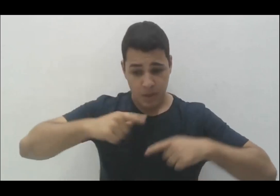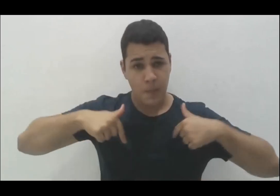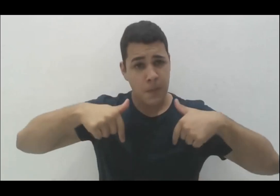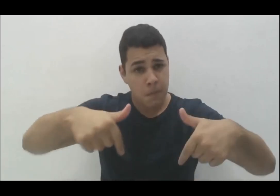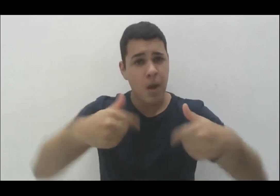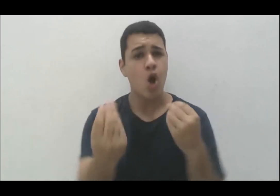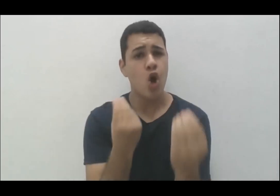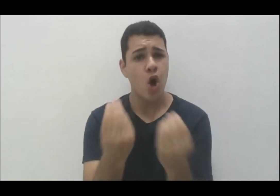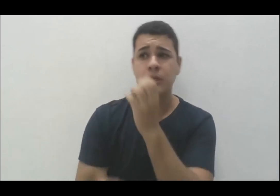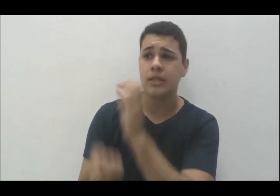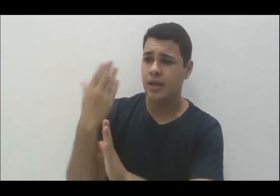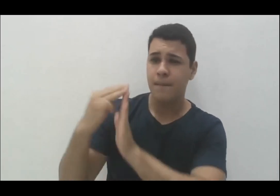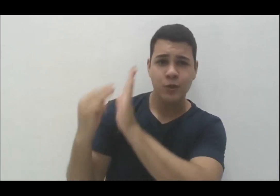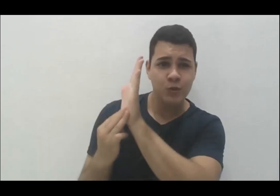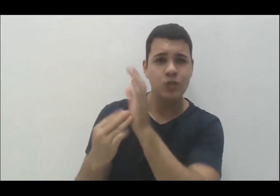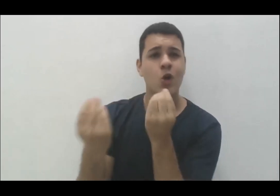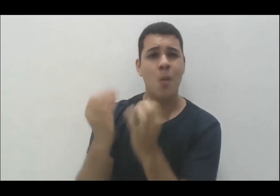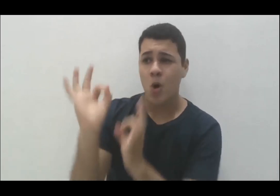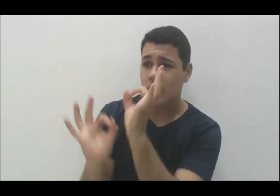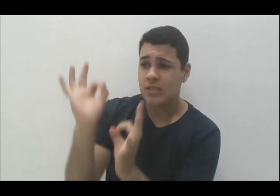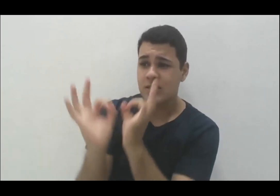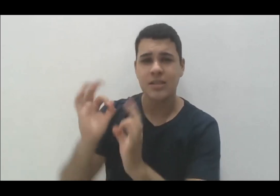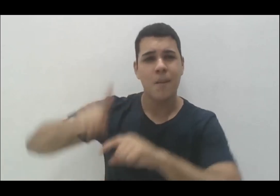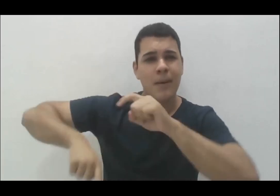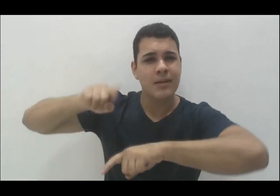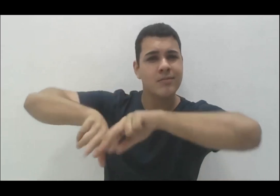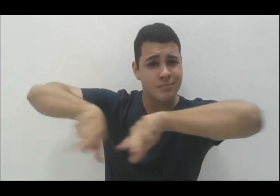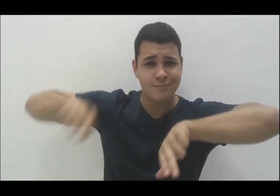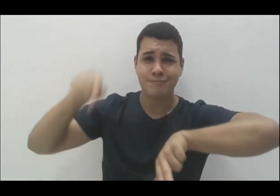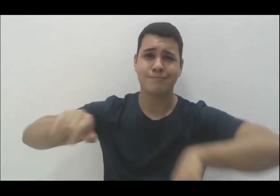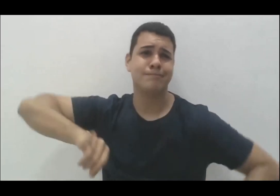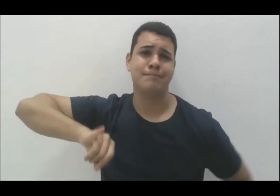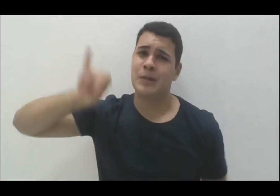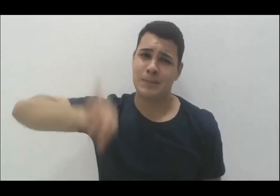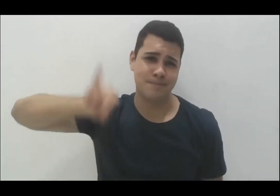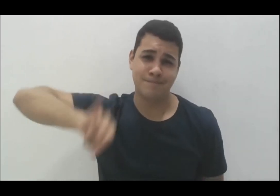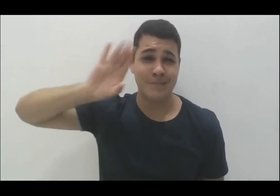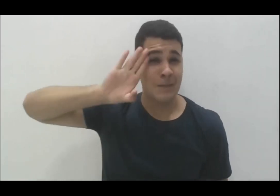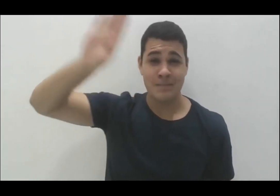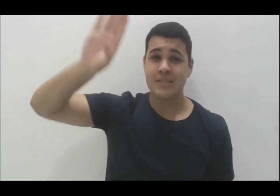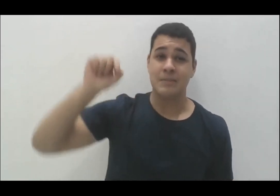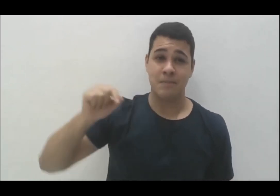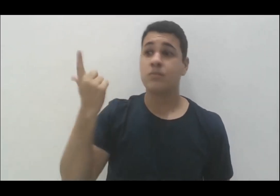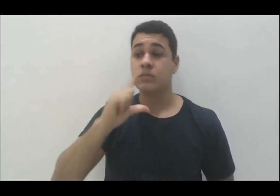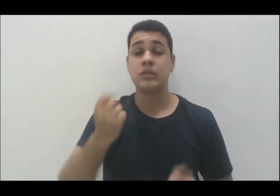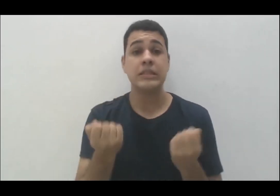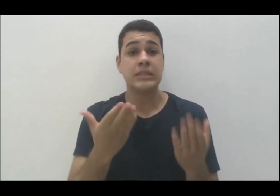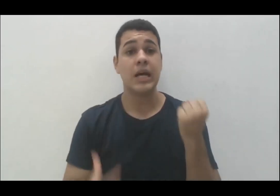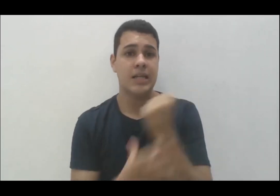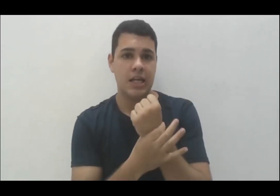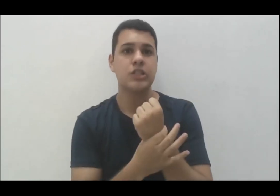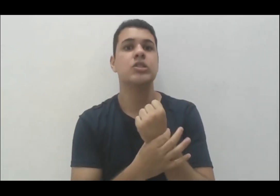metodologia, na organização do material, ela é fundamental para garantir a